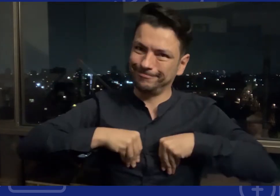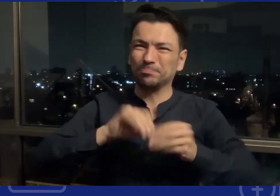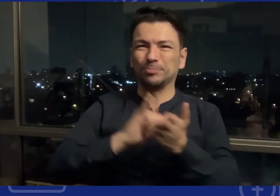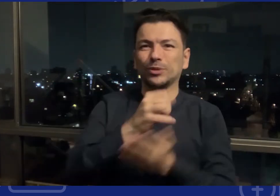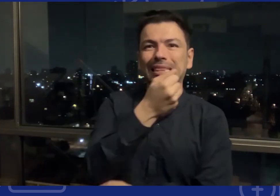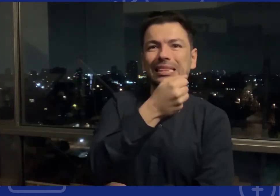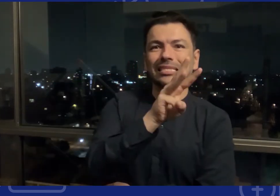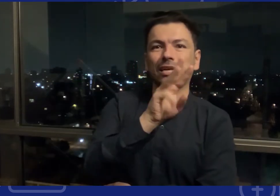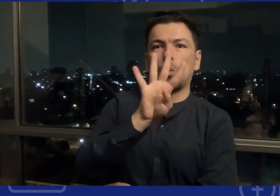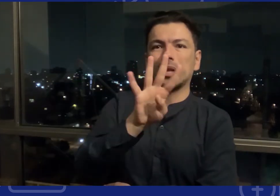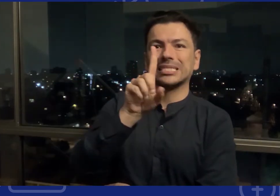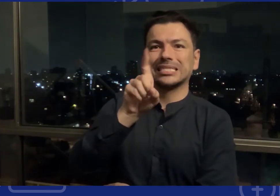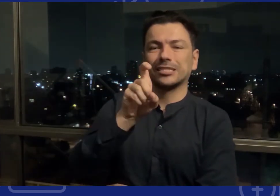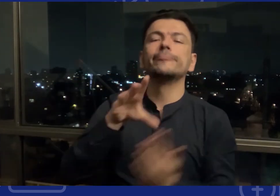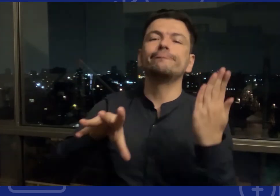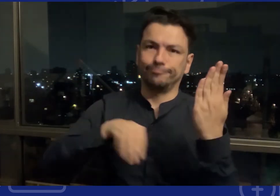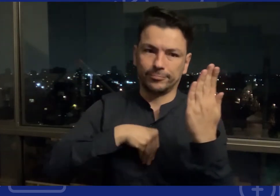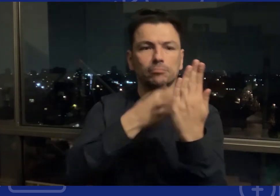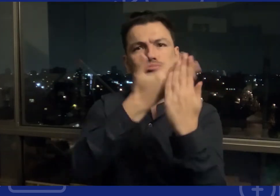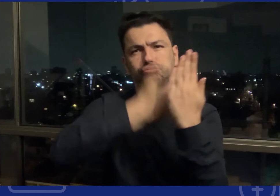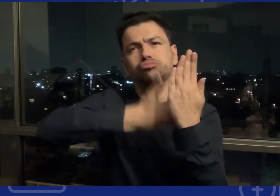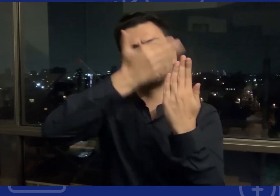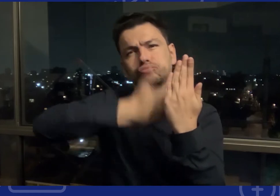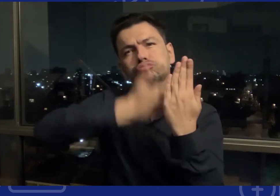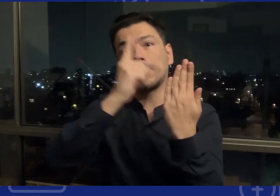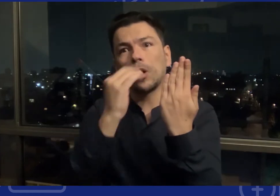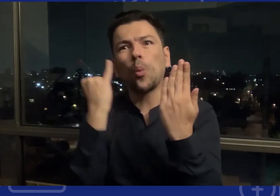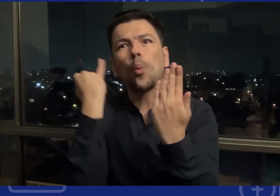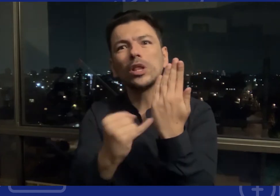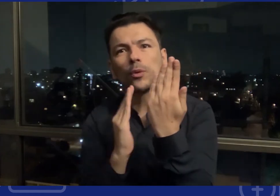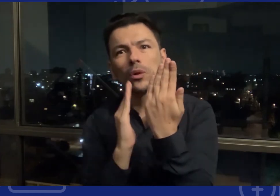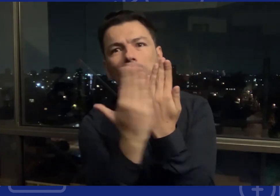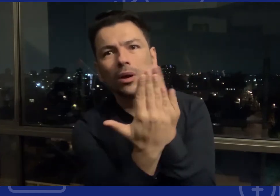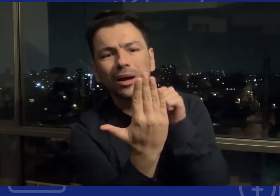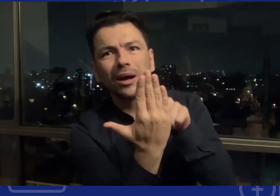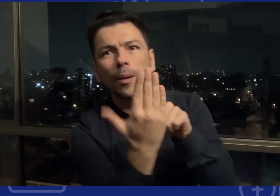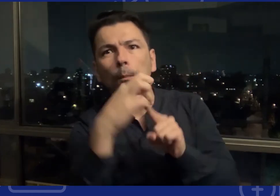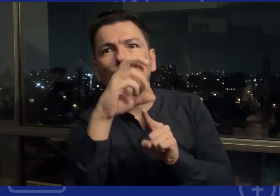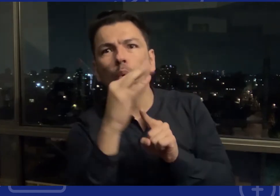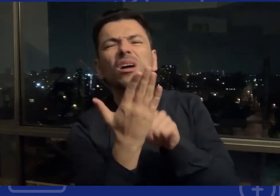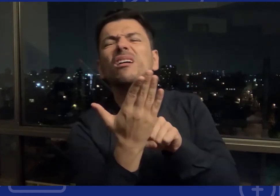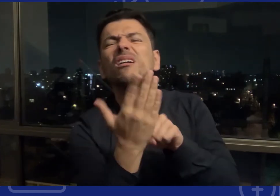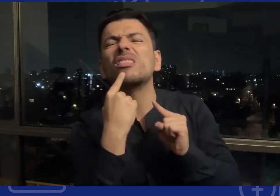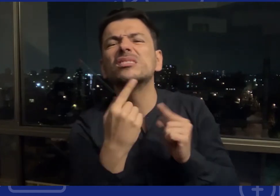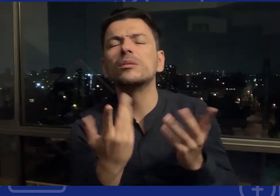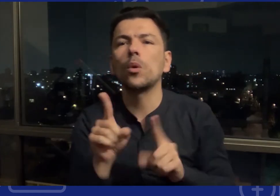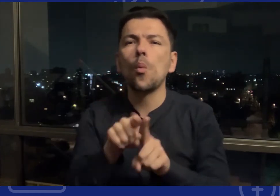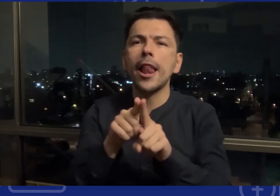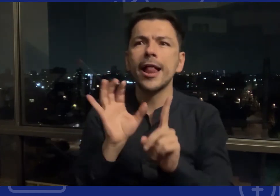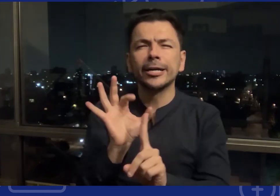el gobierno acepta la convención sobre los derechos de las personas con discapacidad a través de la ley 1346 pero